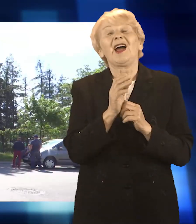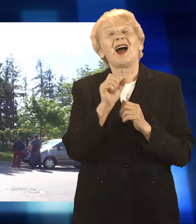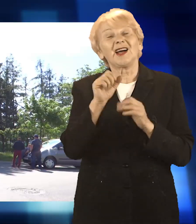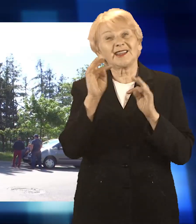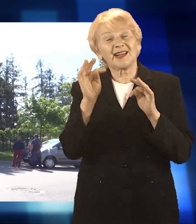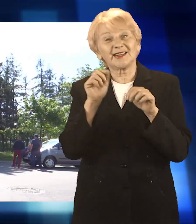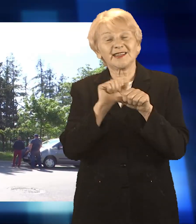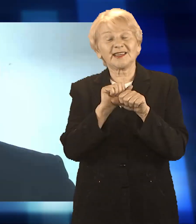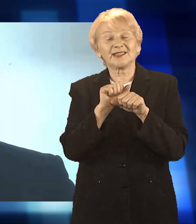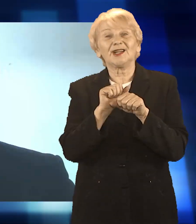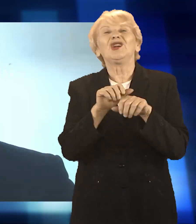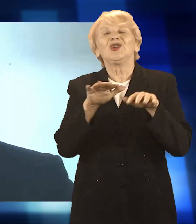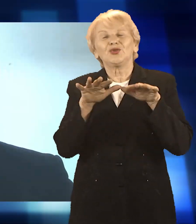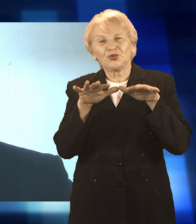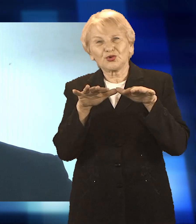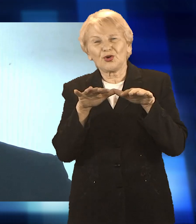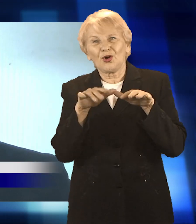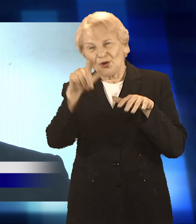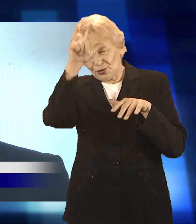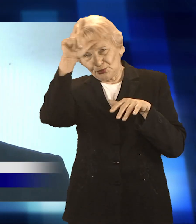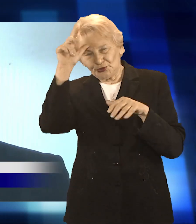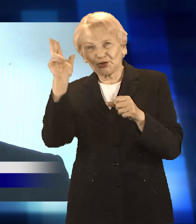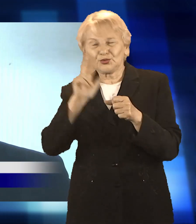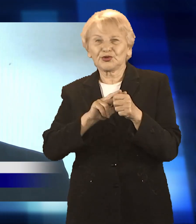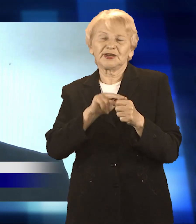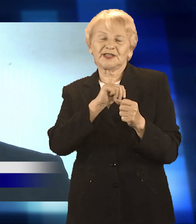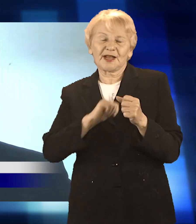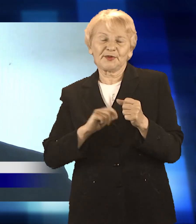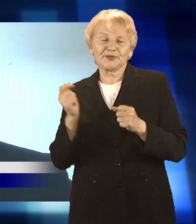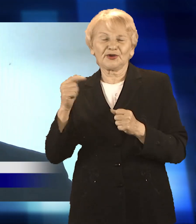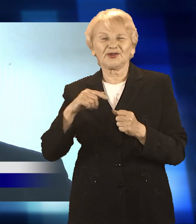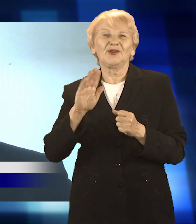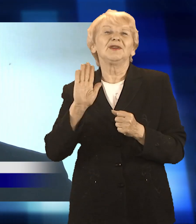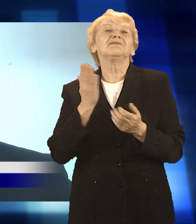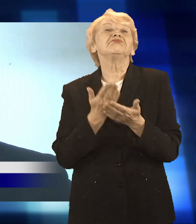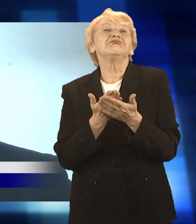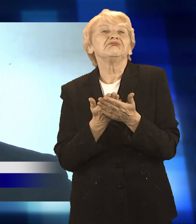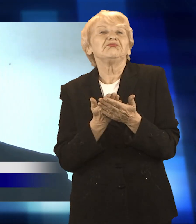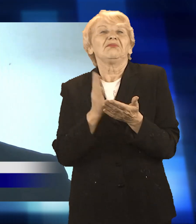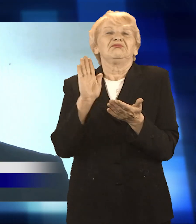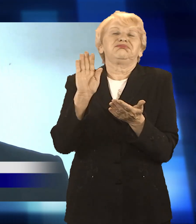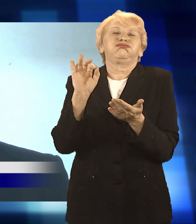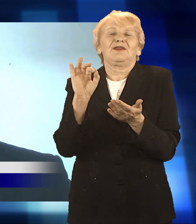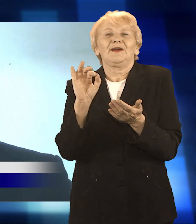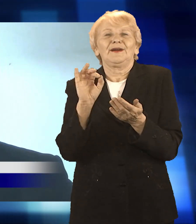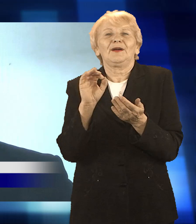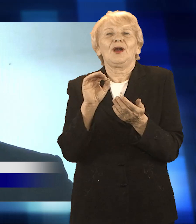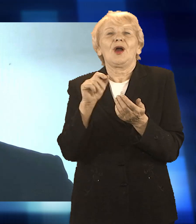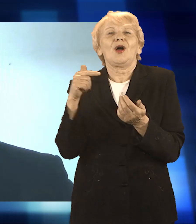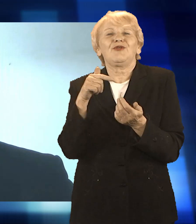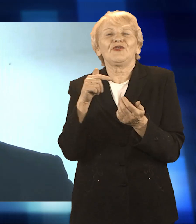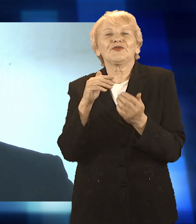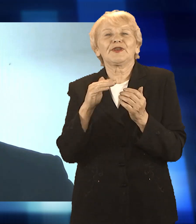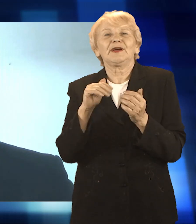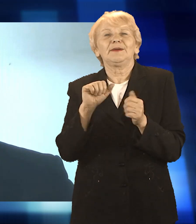wyjątkowo duże. W związku z tym, że jednak mieszkańcy zostali w domach, widać zajmują się bezpośrednio porządkami,